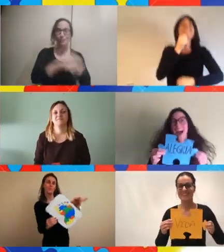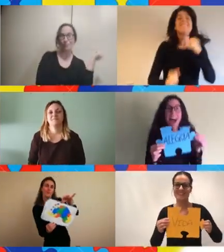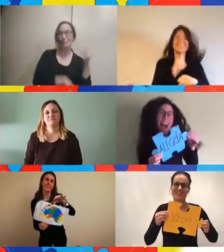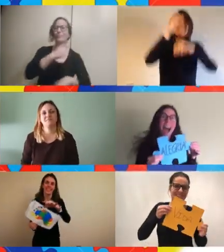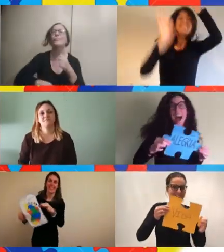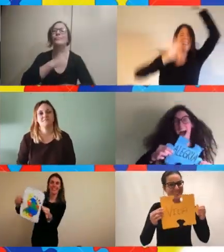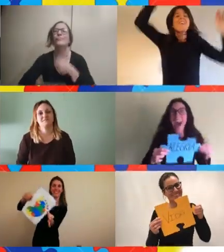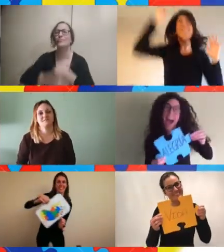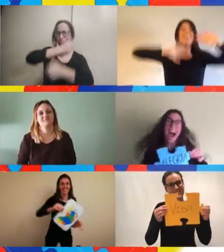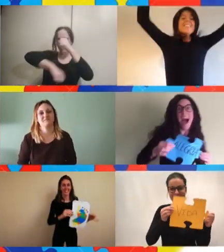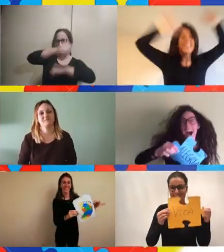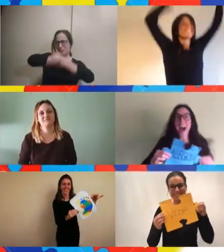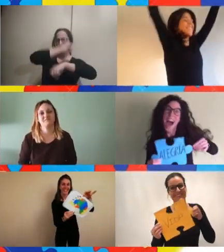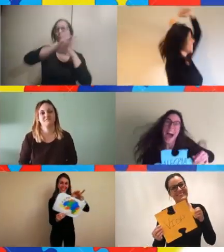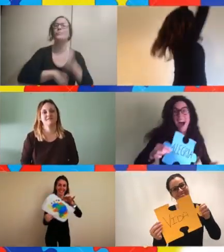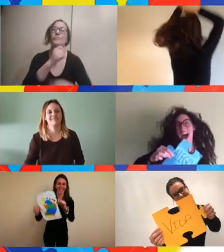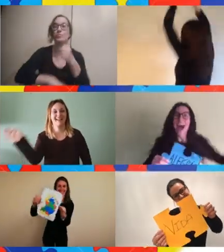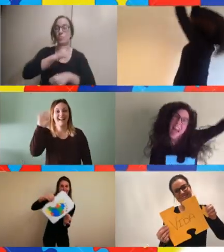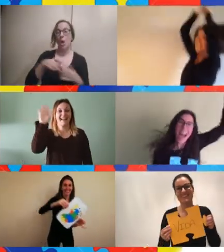Ven, canta, sueña cantando, vive